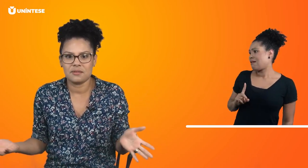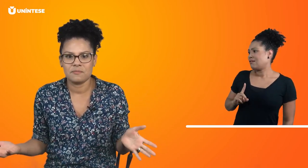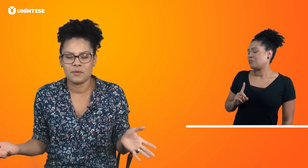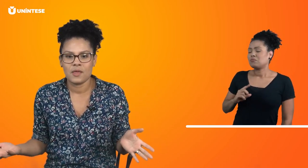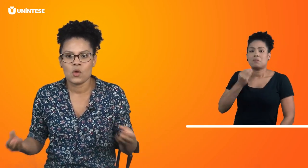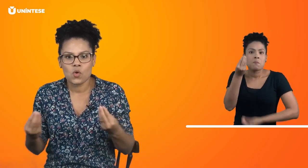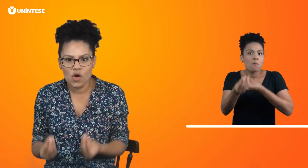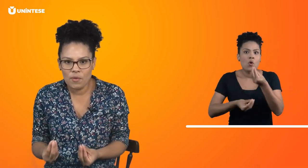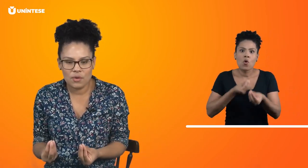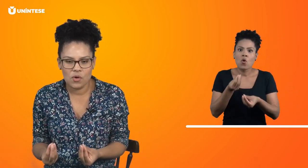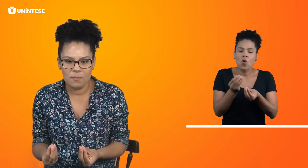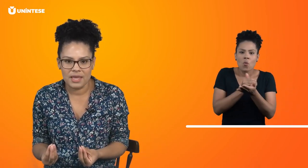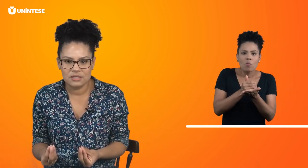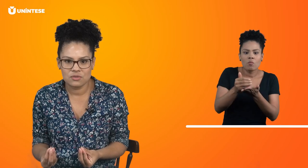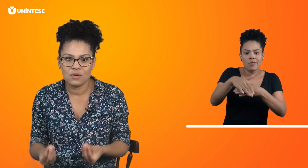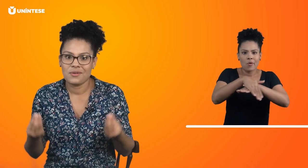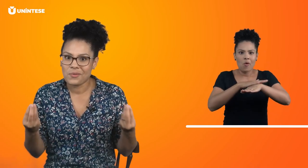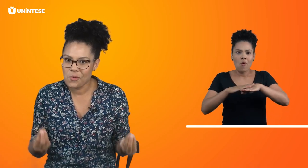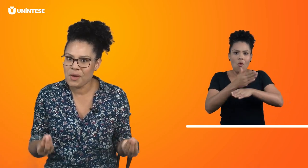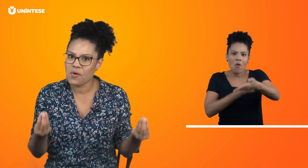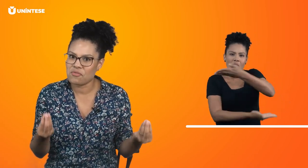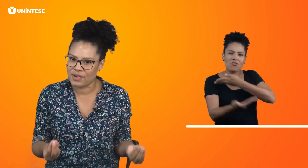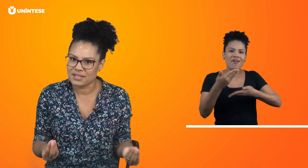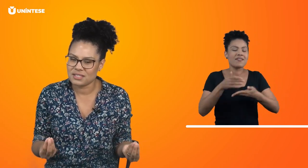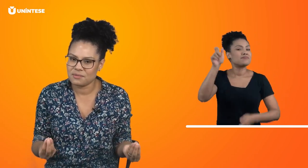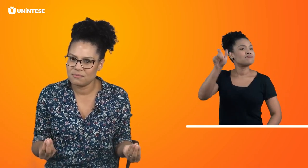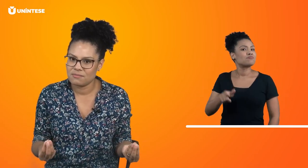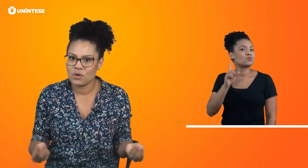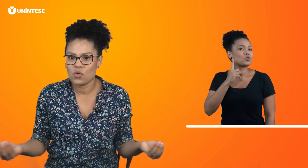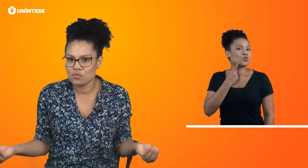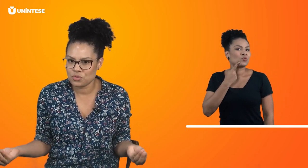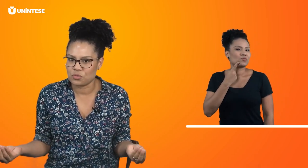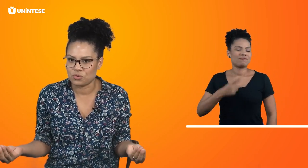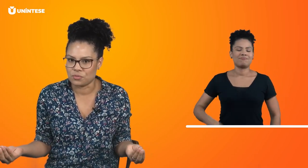como que eu começo uma conversa com um surdo.